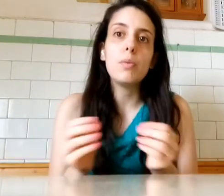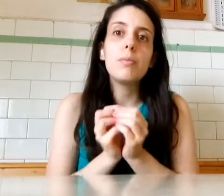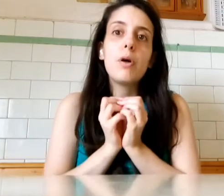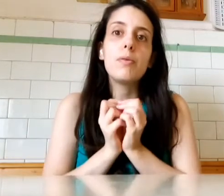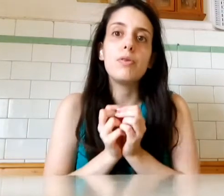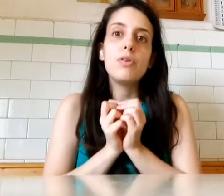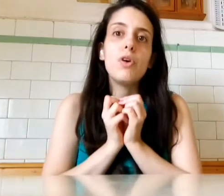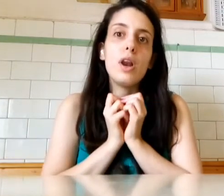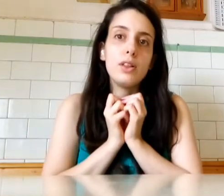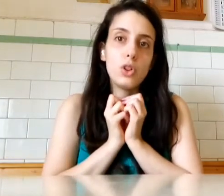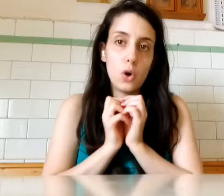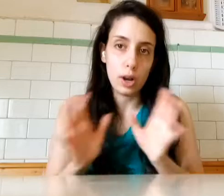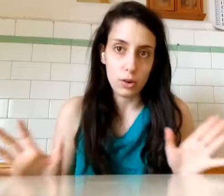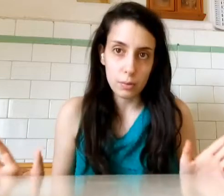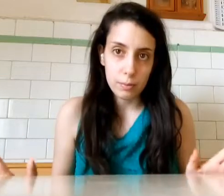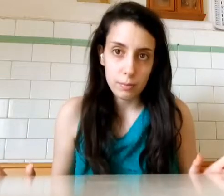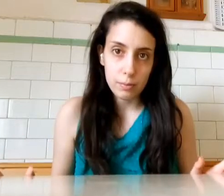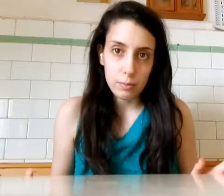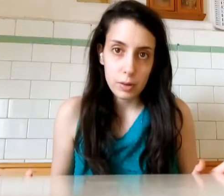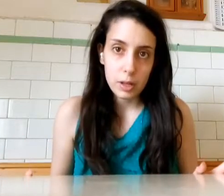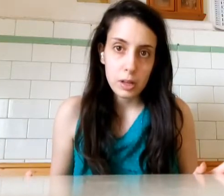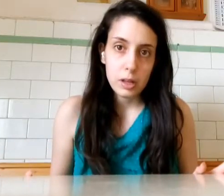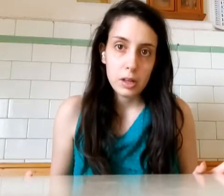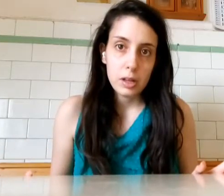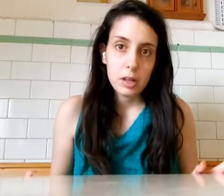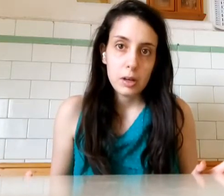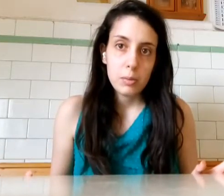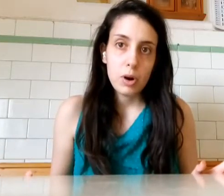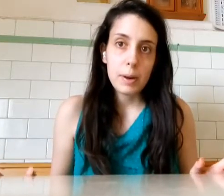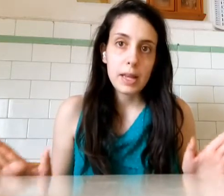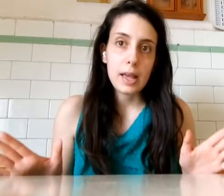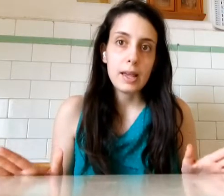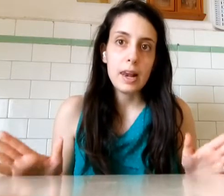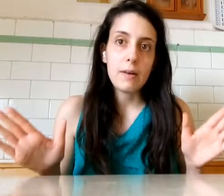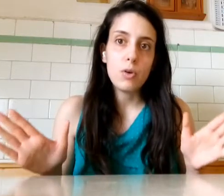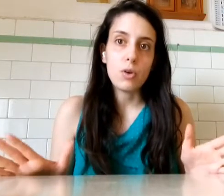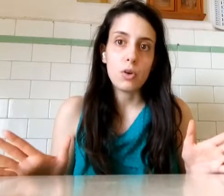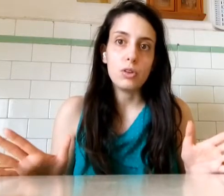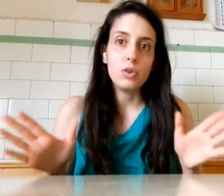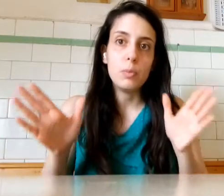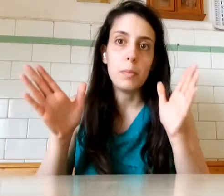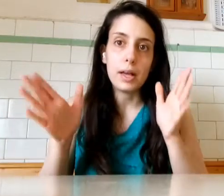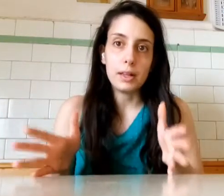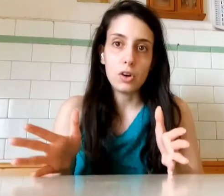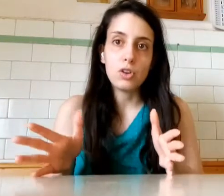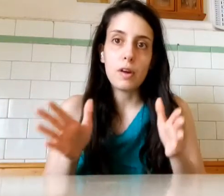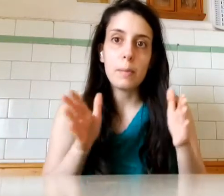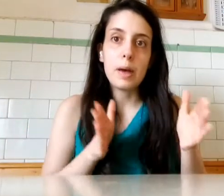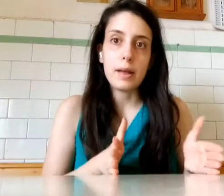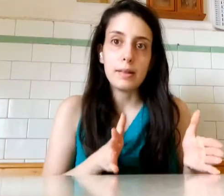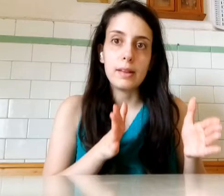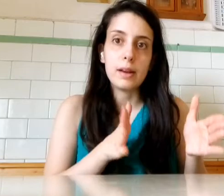Proprio Non le tollero Pure perché Il lavoro Di un medico Dovrebbe essere